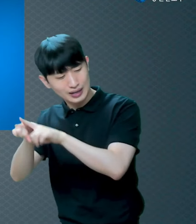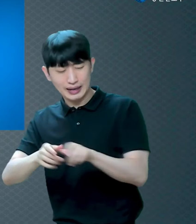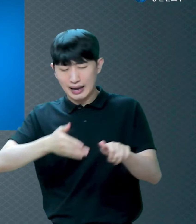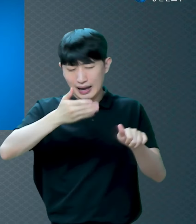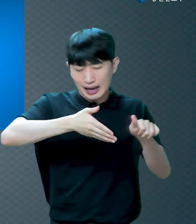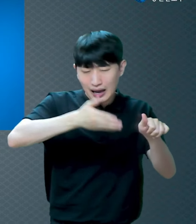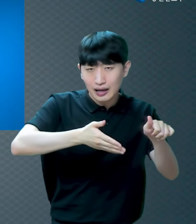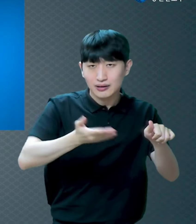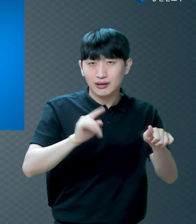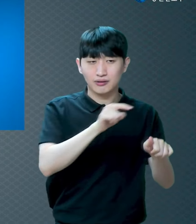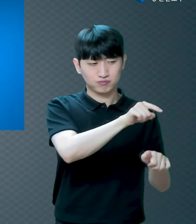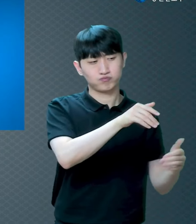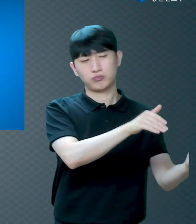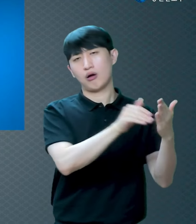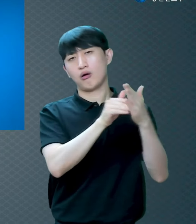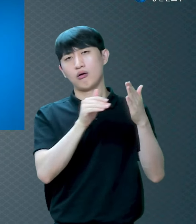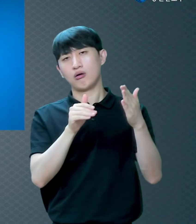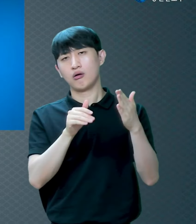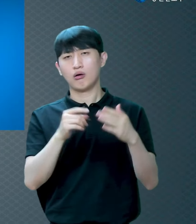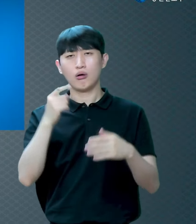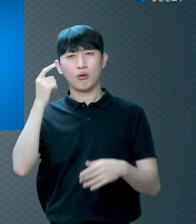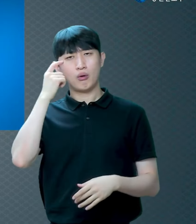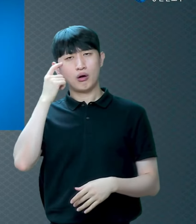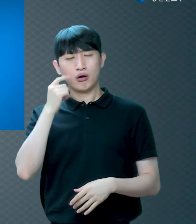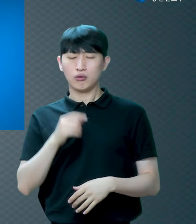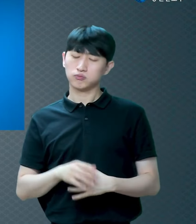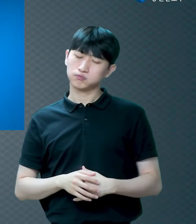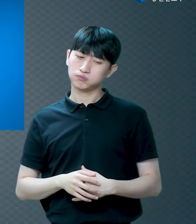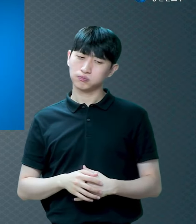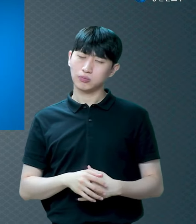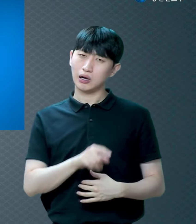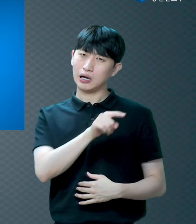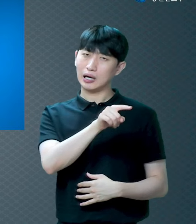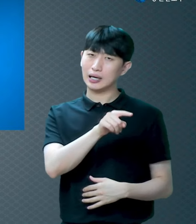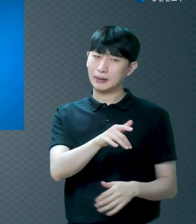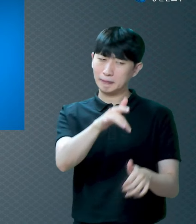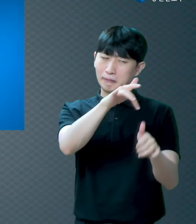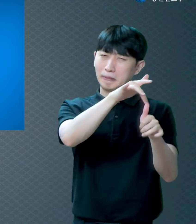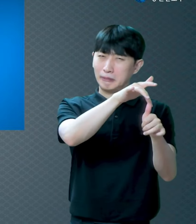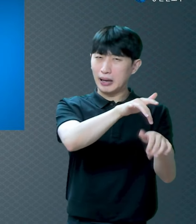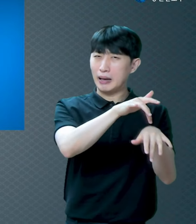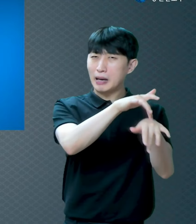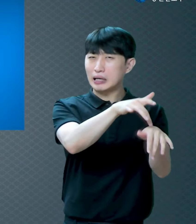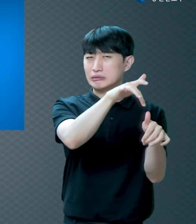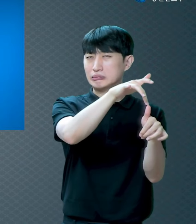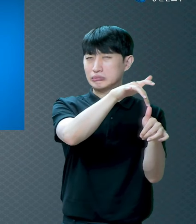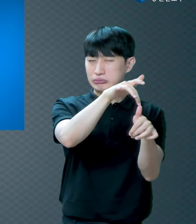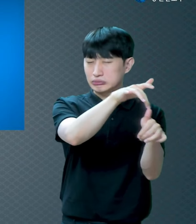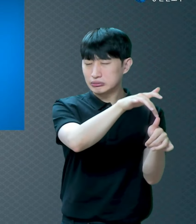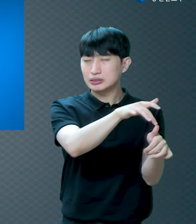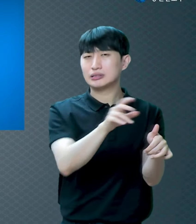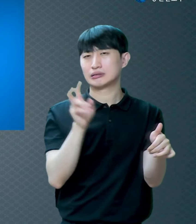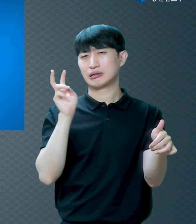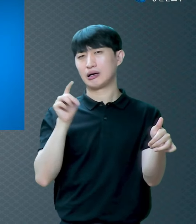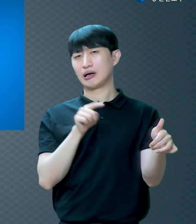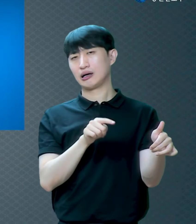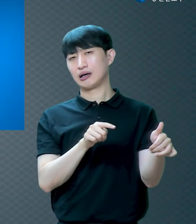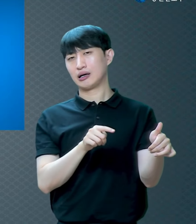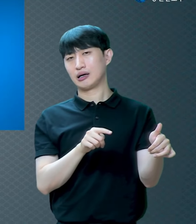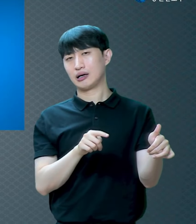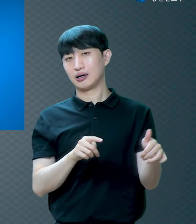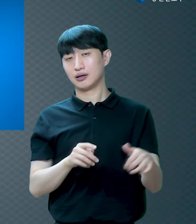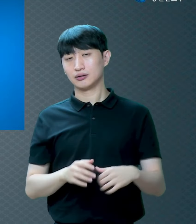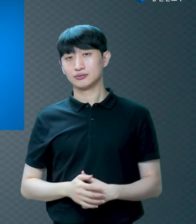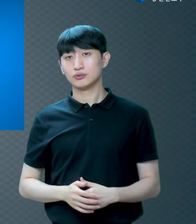마음이 마귀한테 뺏겨 있는 거예요 자기가 무슨 생각하는지도 모르는 거예요 어떤 분들은